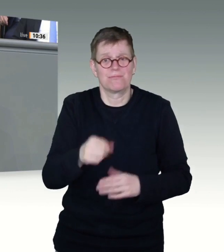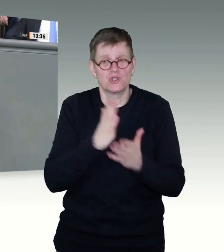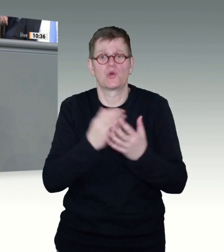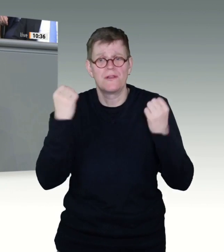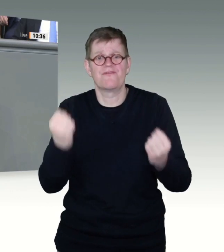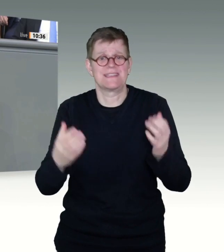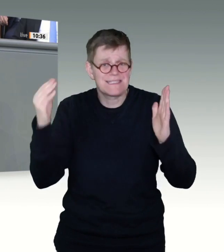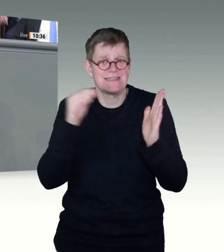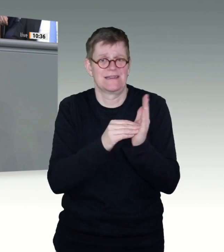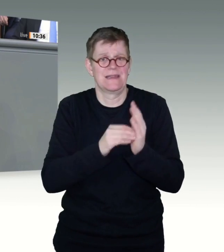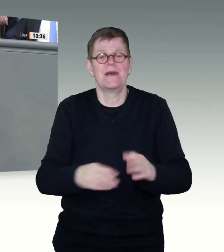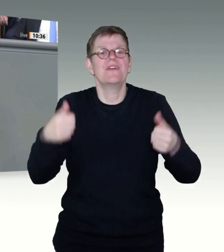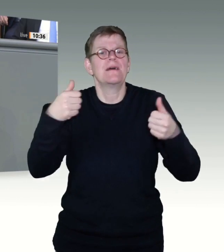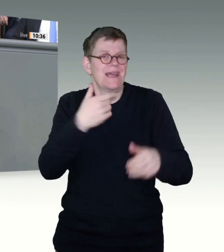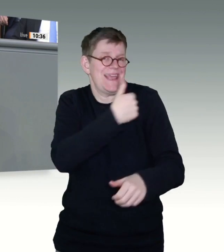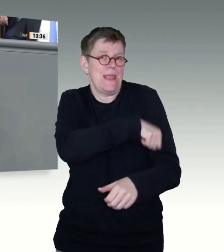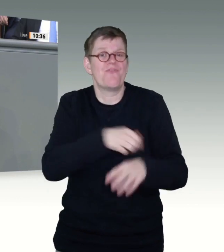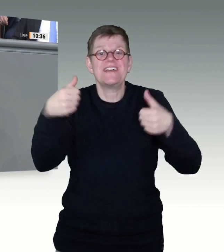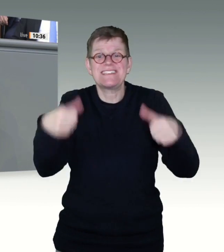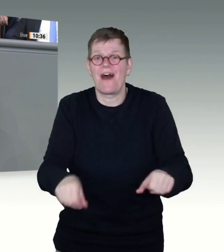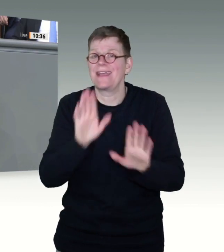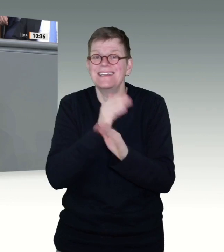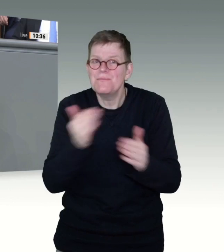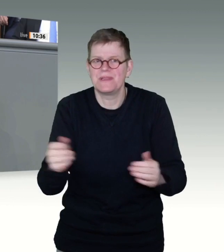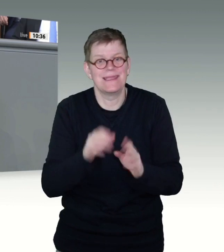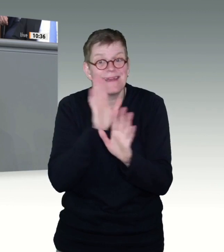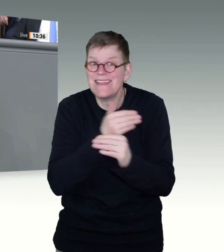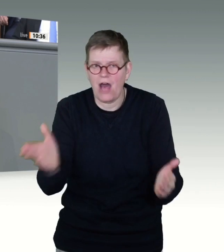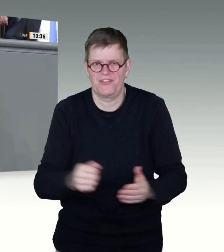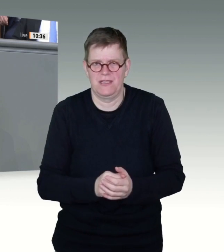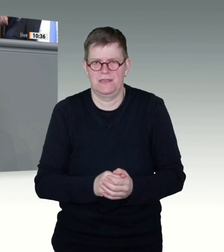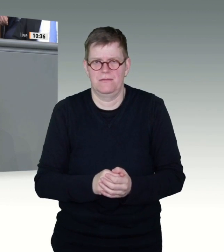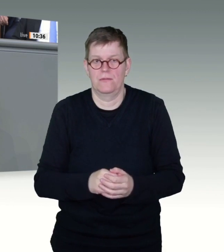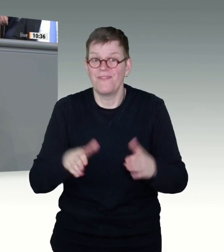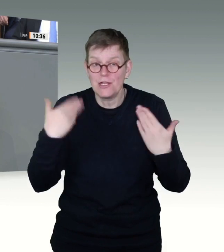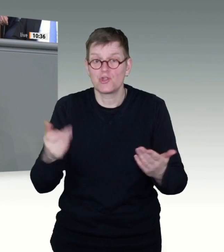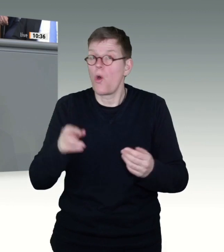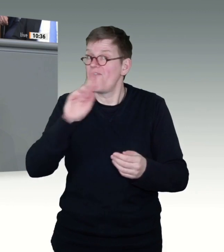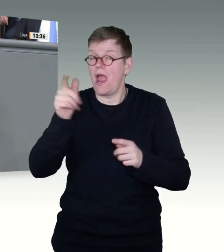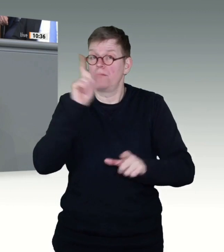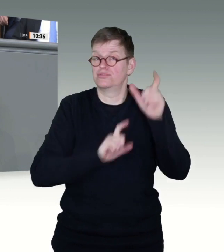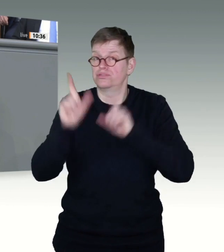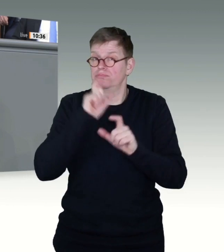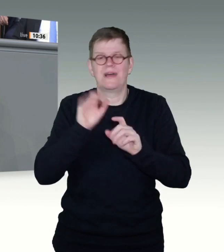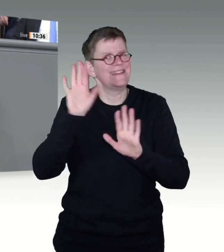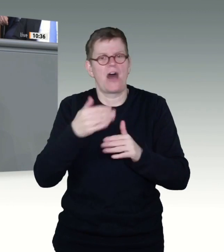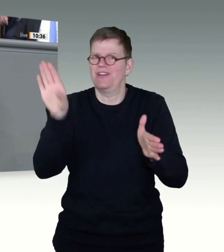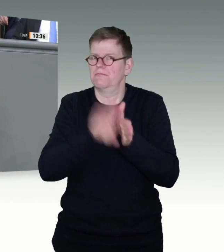Käfige, geben Sie den Bürgern ihre gesetzlich verbrieften Freiheitsrechte zurück, entketten Sie die Wirtschaft von